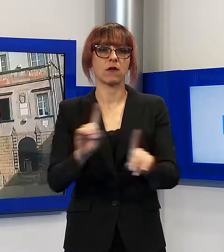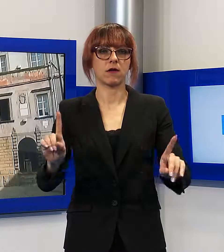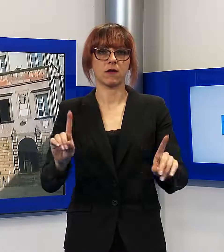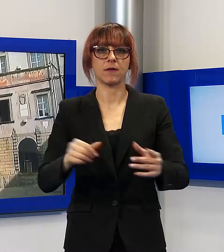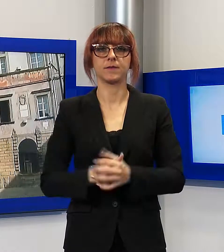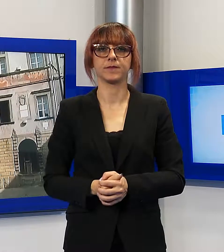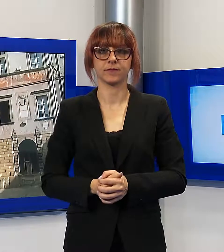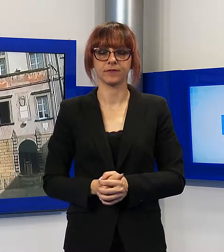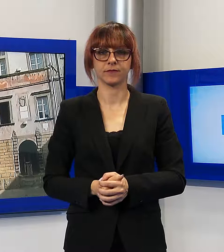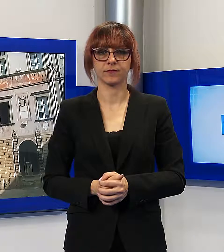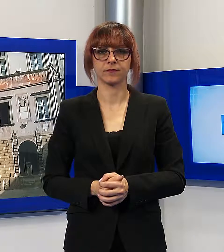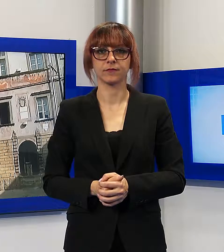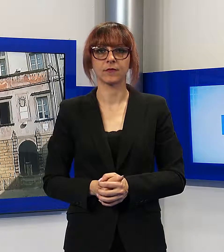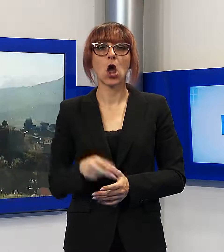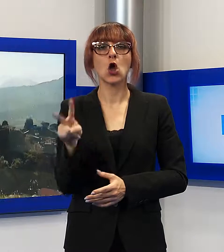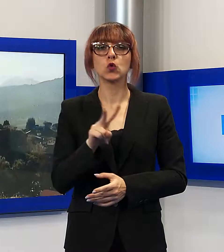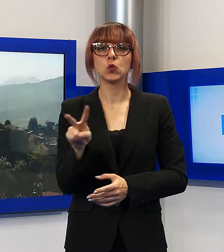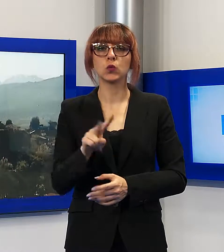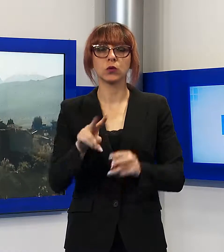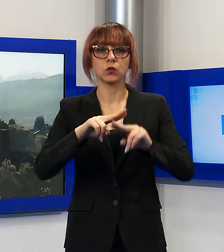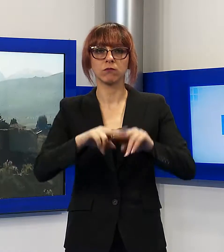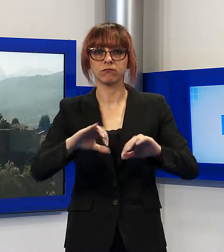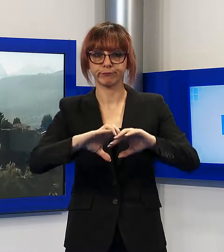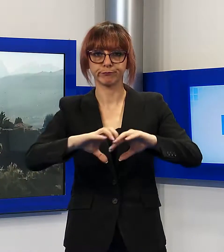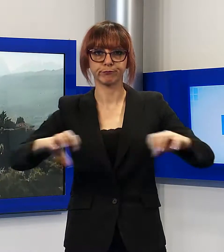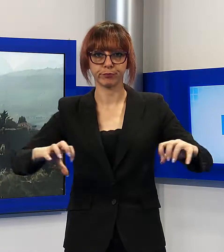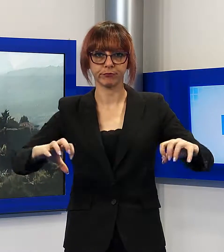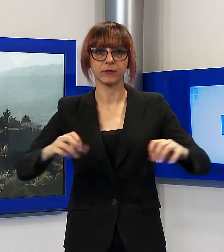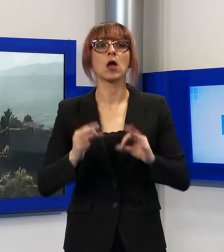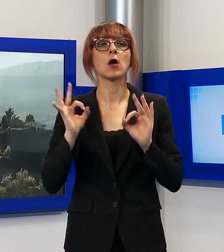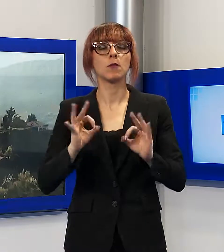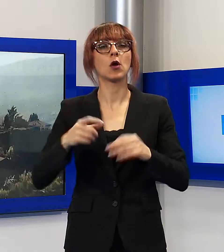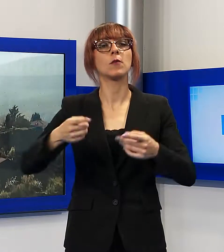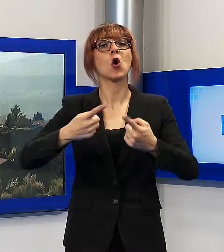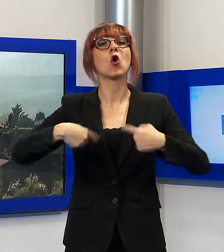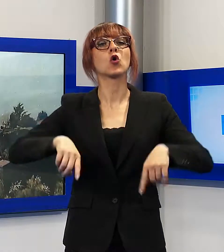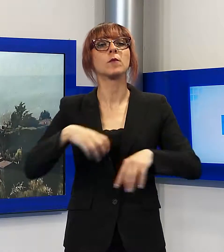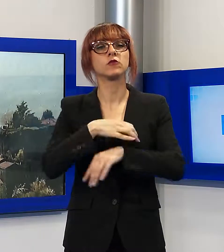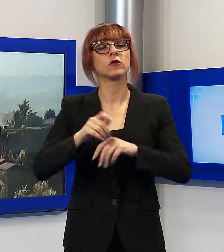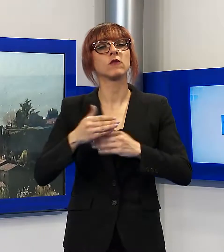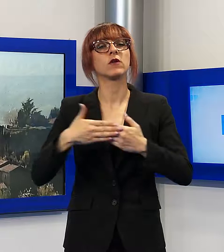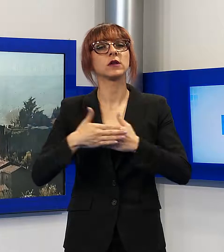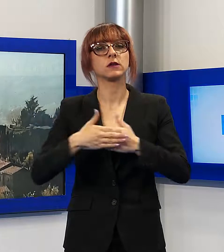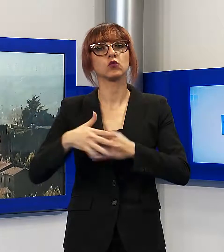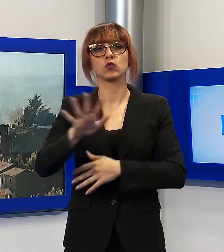rimarranno comuni separati e distinti. È stata infatti licenziata dalla Commissione Affari Istituzionali della Regione Toscana con